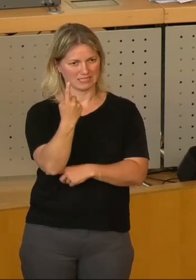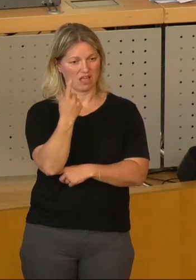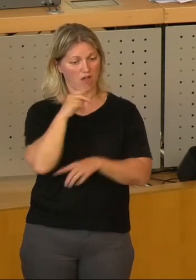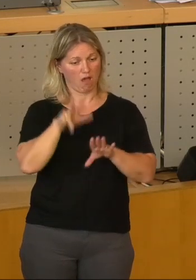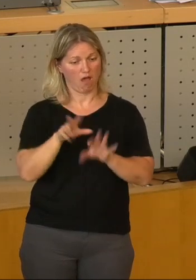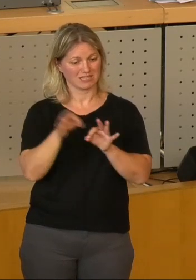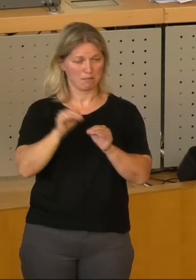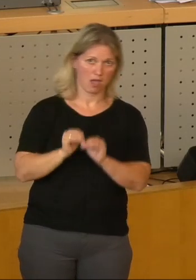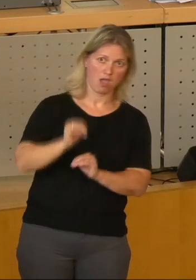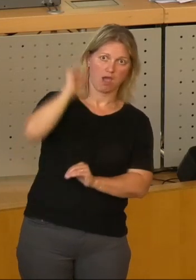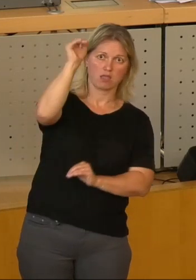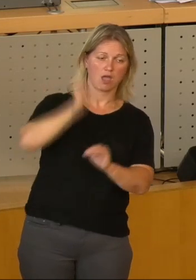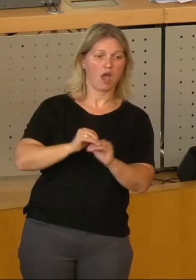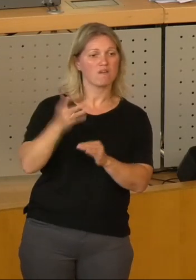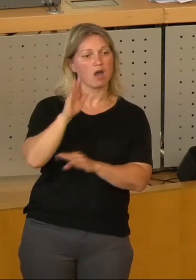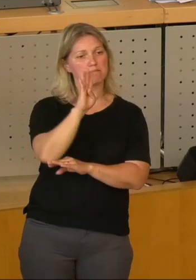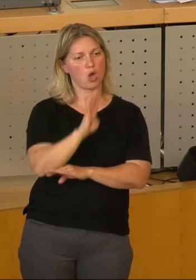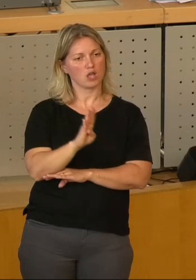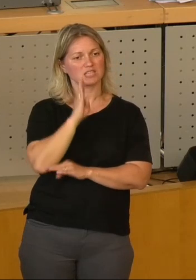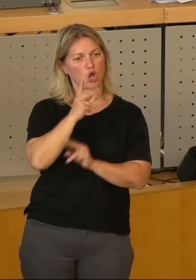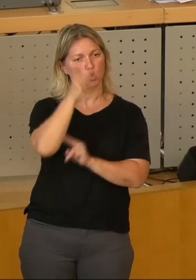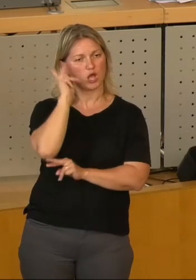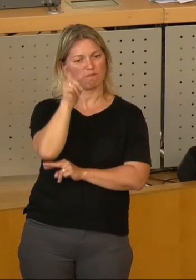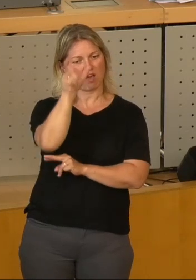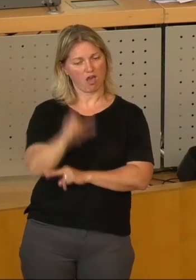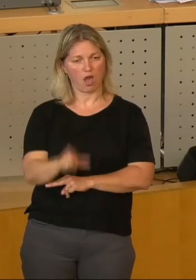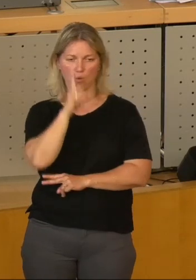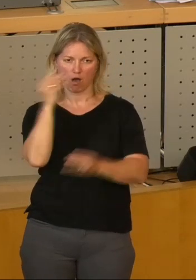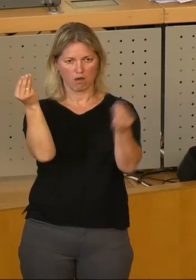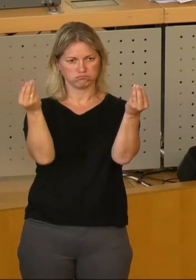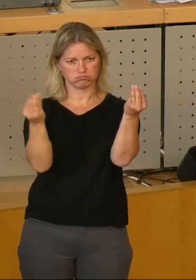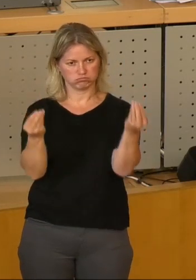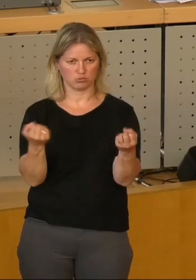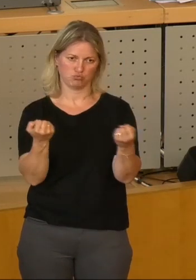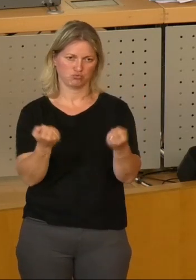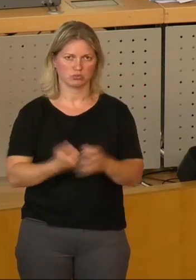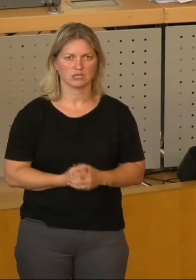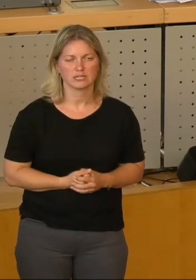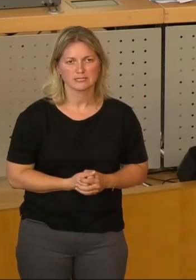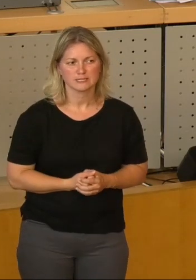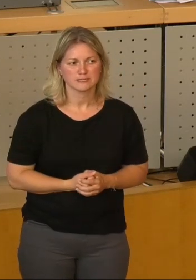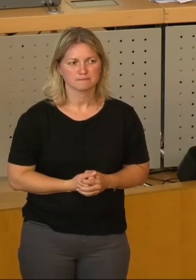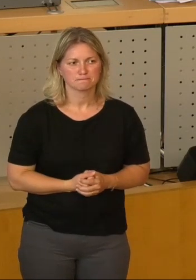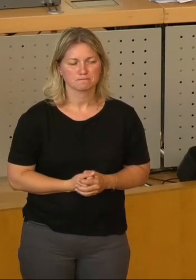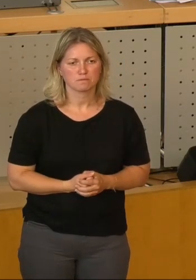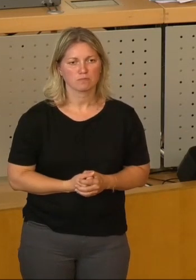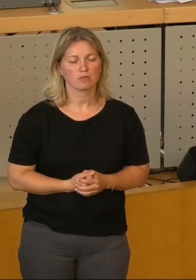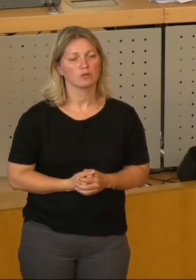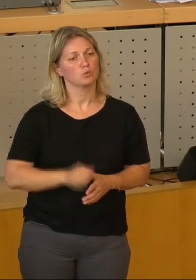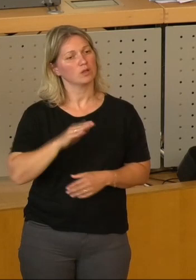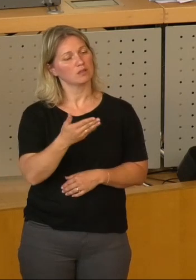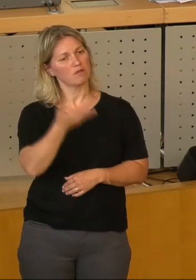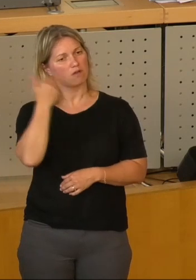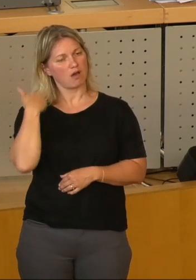Obelisk aus Bronze und Kupfer, der reich verziert war und ein gern genommenes